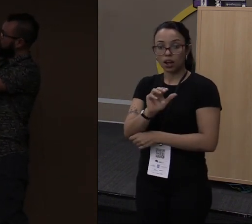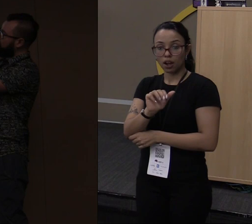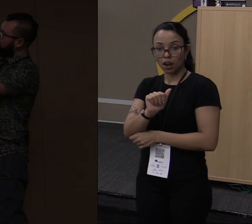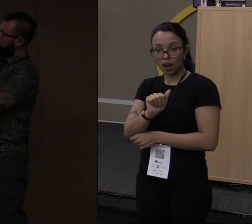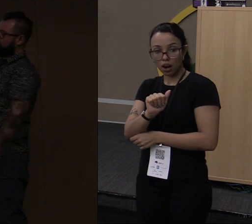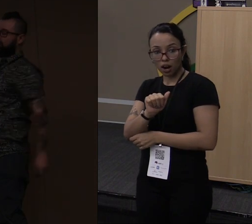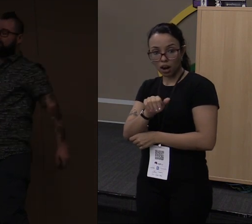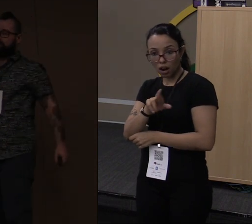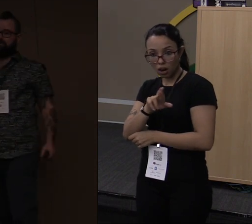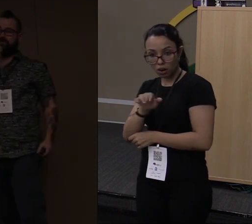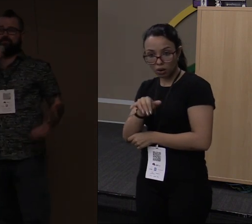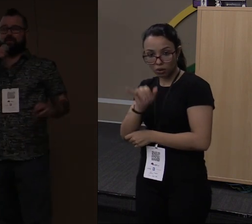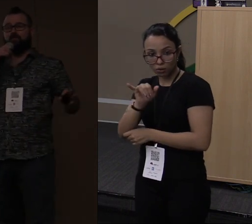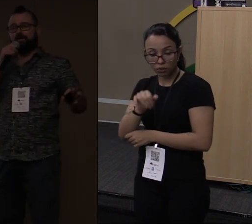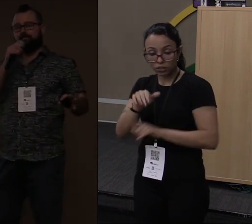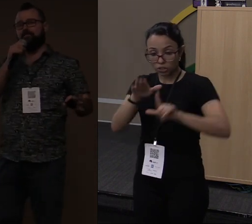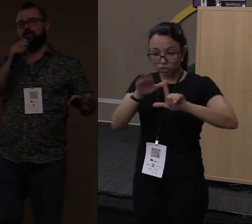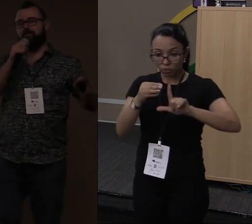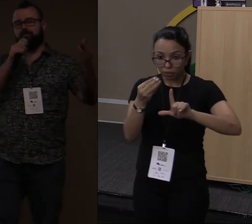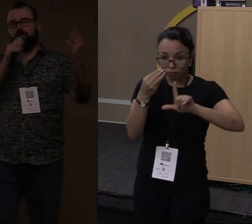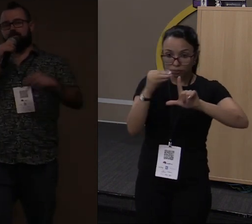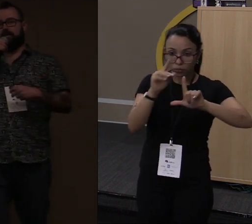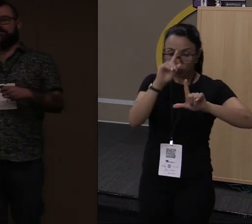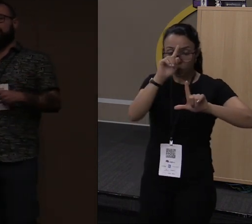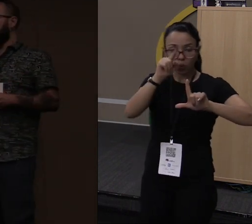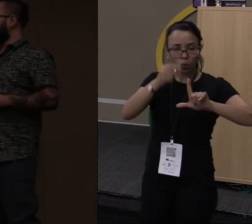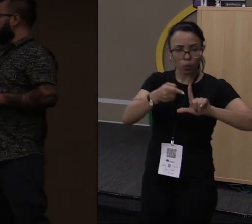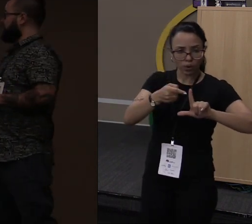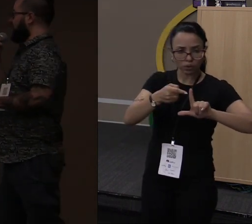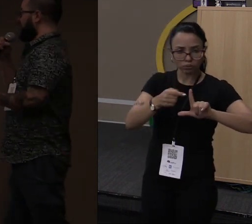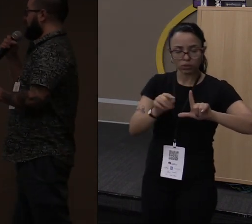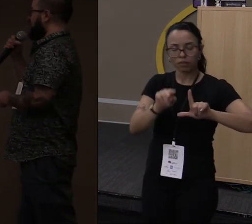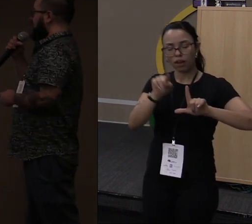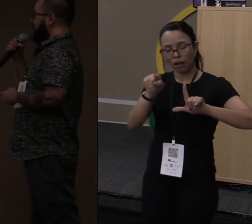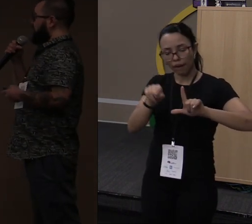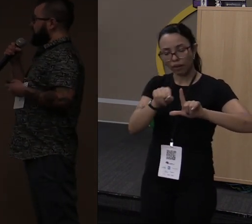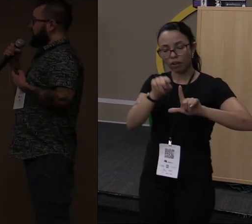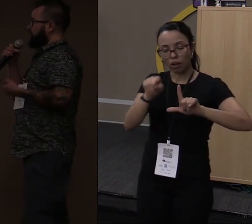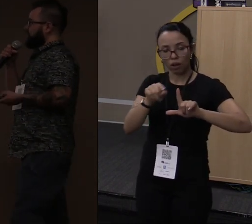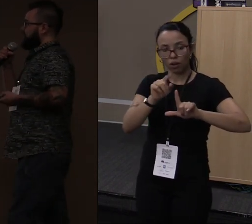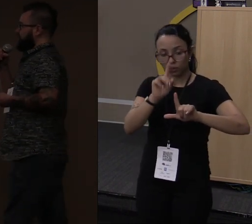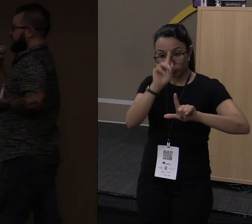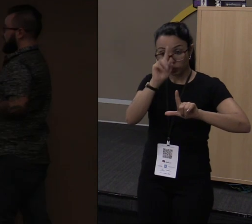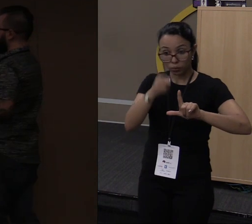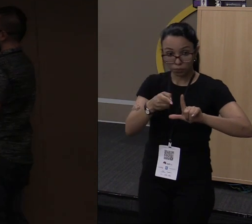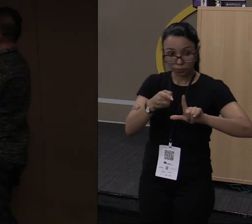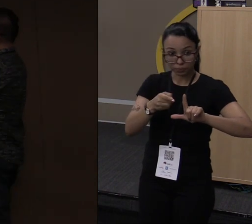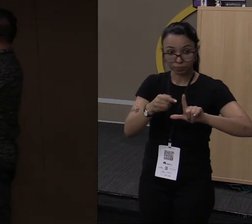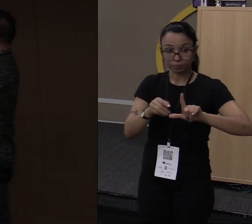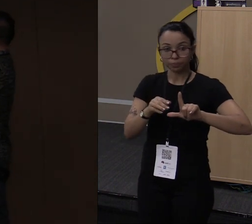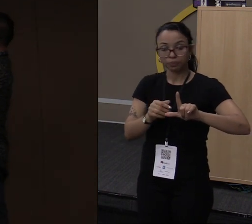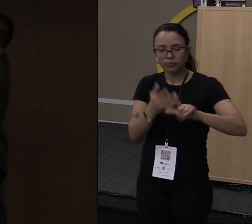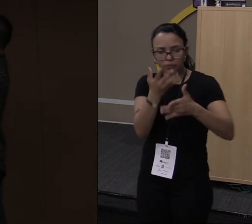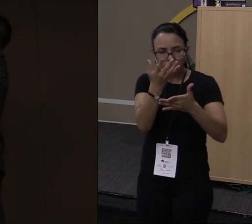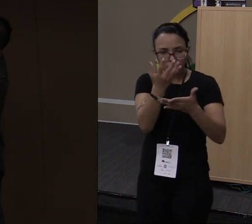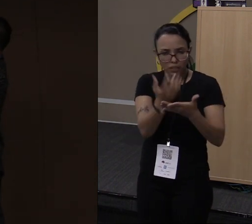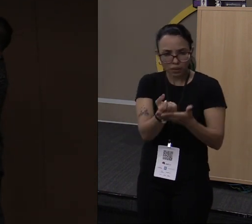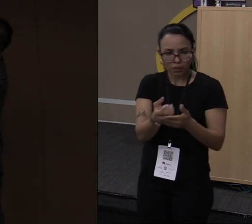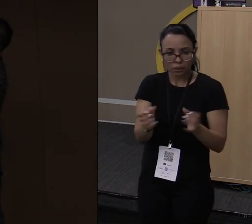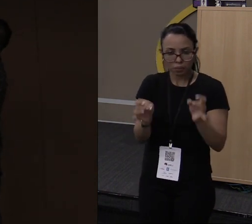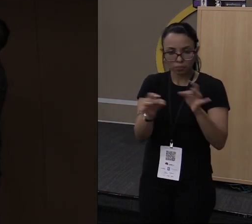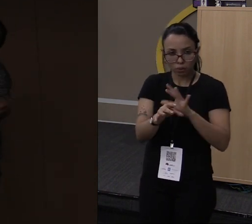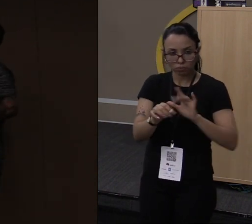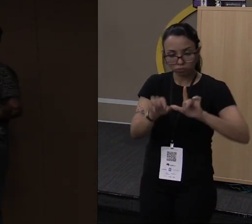comando aqui. E ele vai instalar o Rust para você em qualquer sistema. Rodando esse comando. A partir do momento que está instalado, você escreve o arquivo